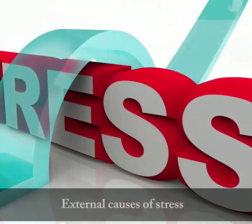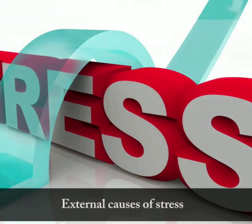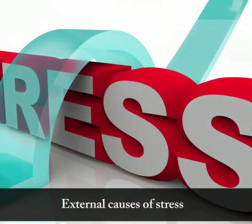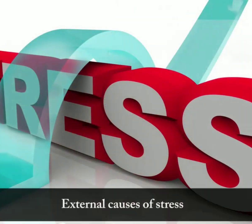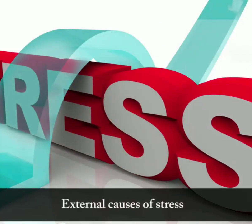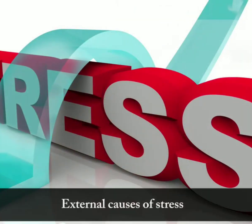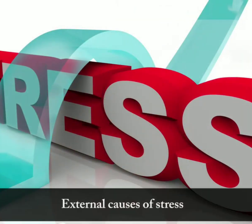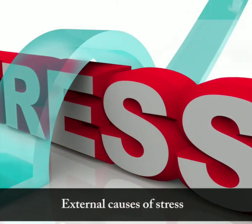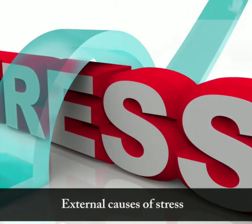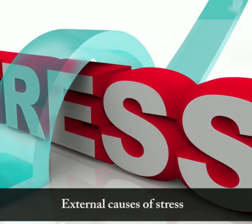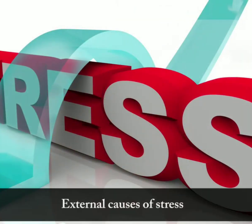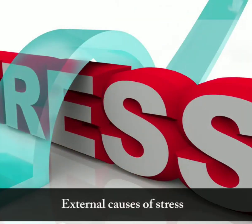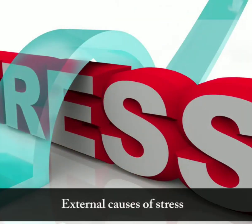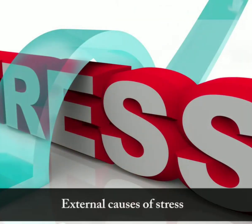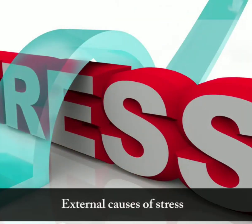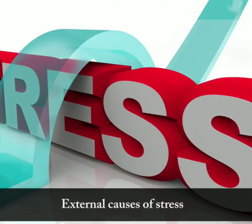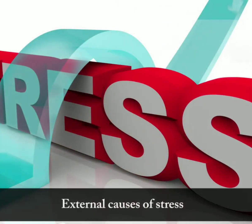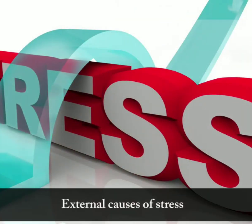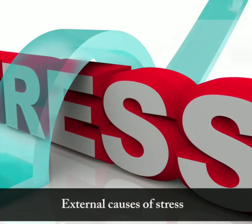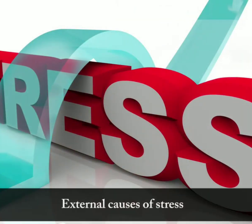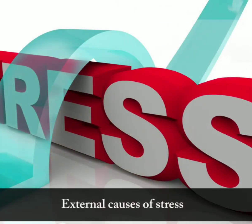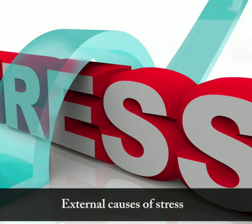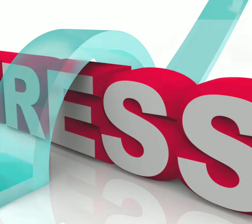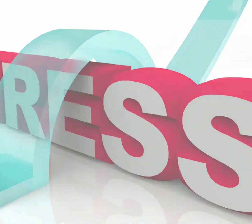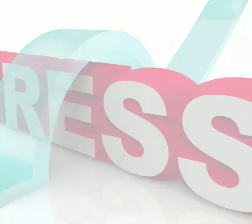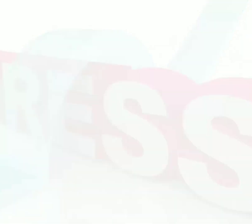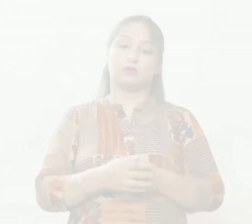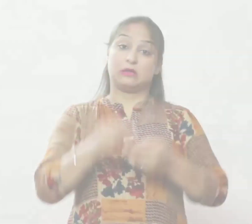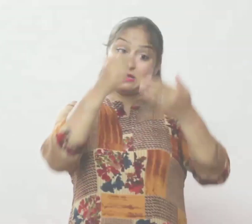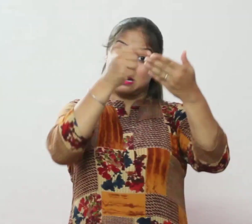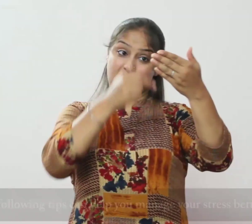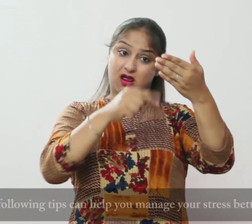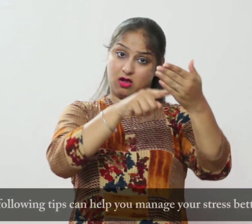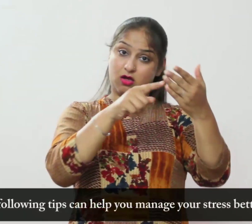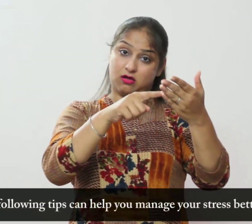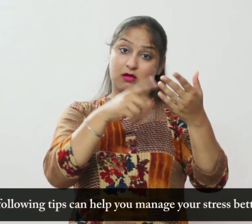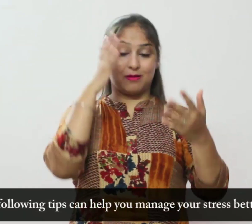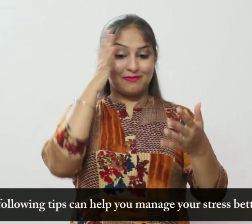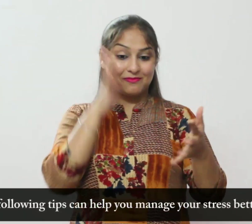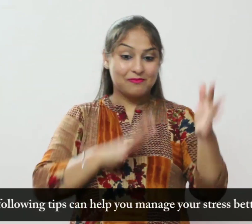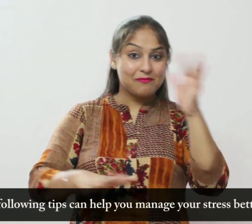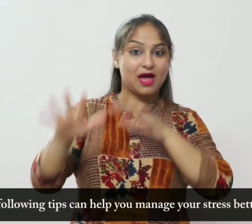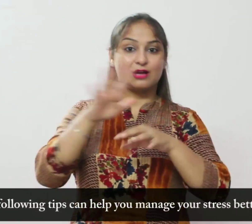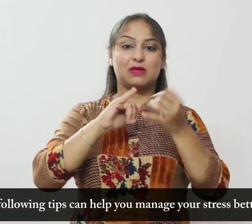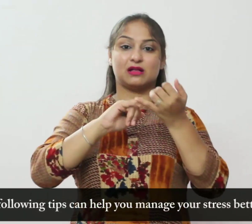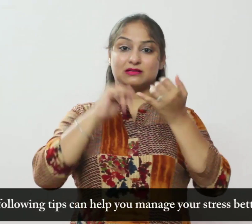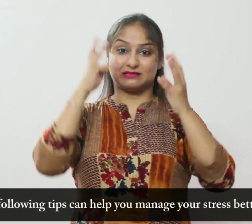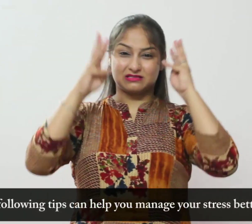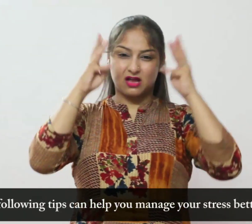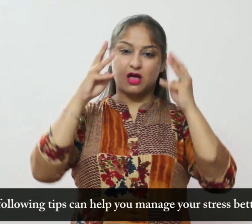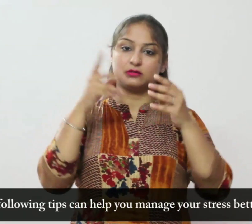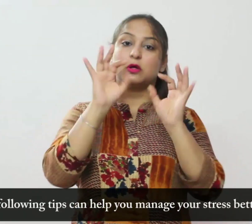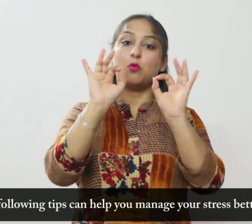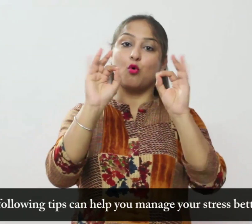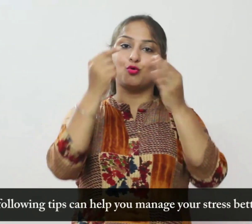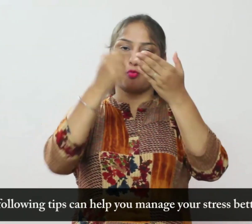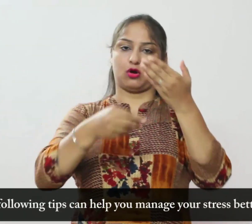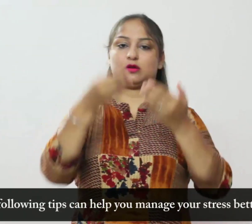बहरी कारण निम्न लिखित टिप्स आपके तनाव को बहतर ढंग से प्रवंदित करने में आपकी मदद कर